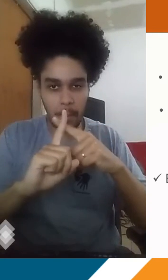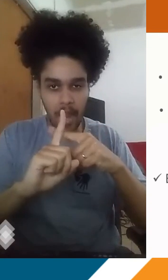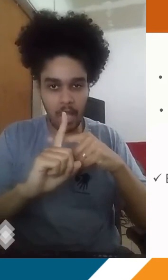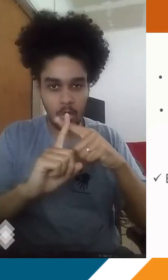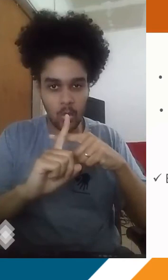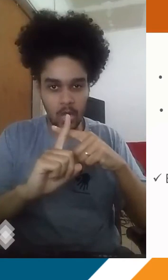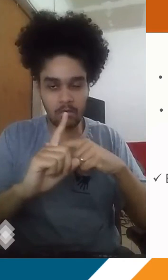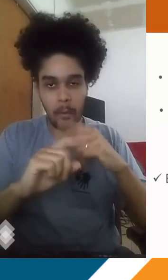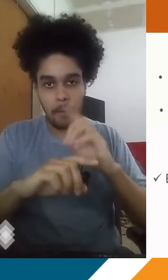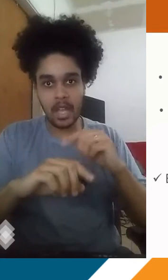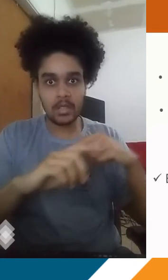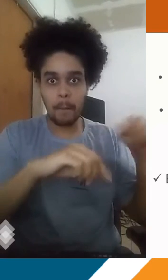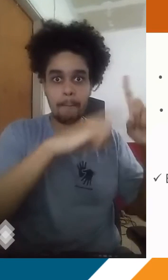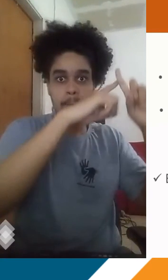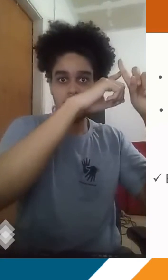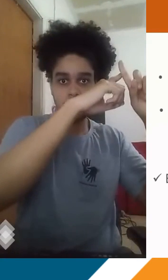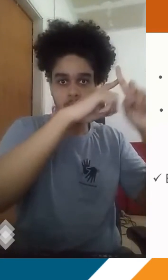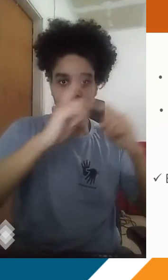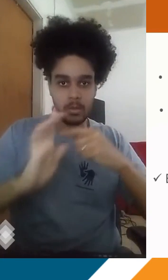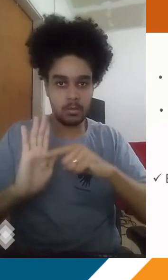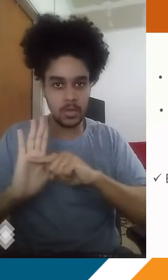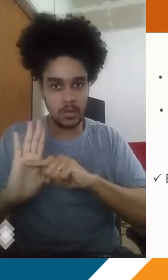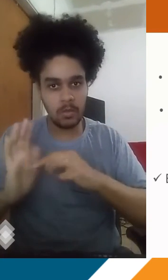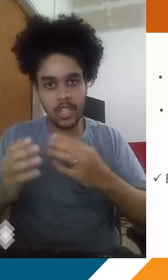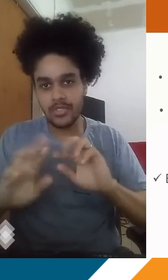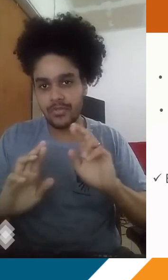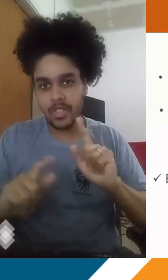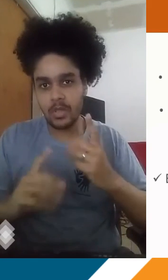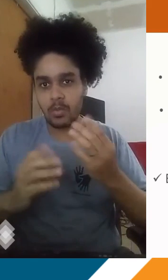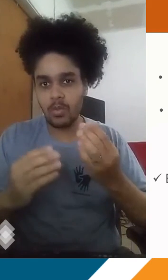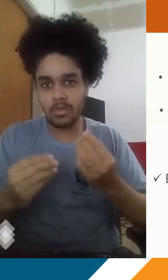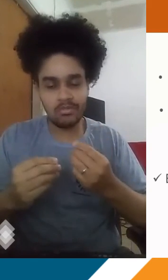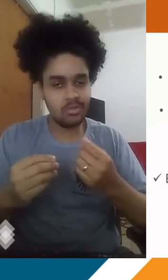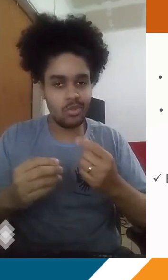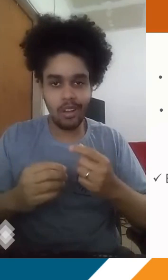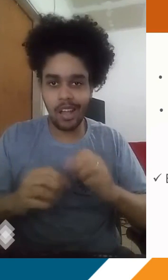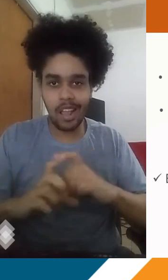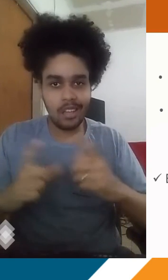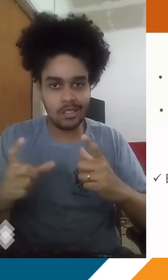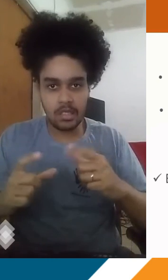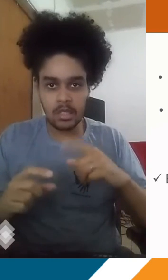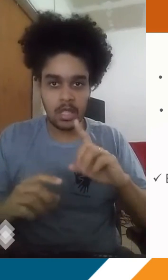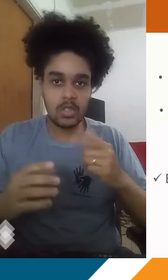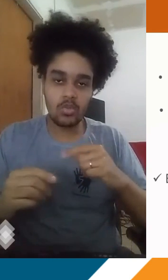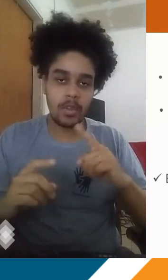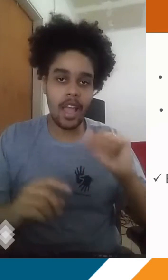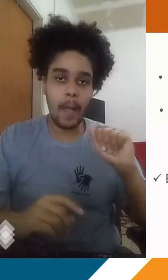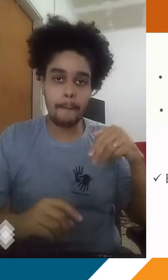escurece, a gente já tem uma queda muito grande na temperatura, ou seja, uma diferença de temperaturas máximas e mínimas que também